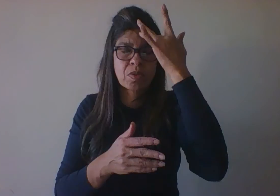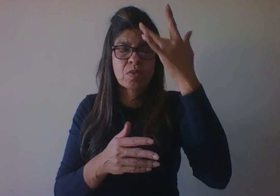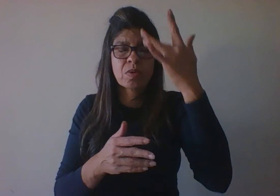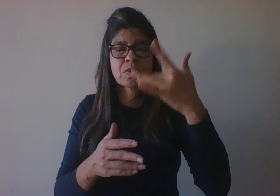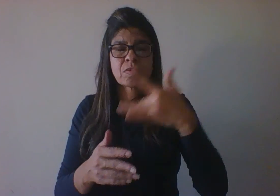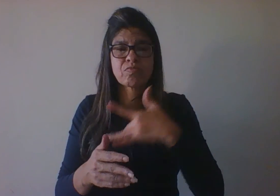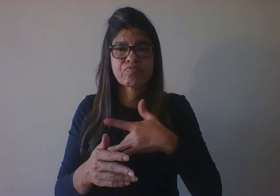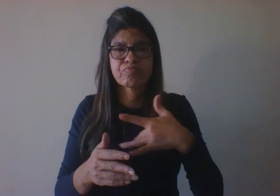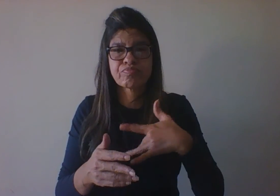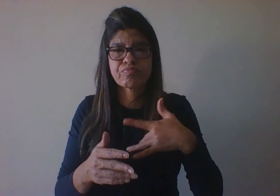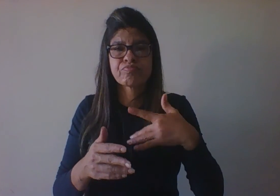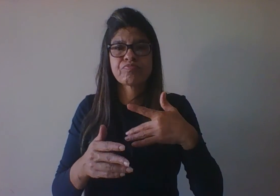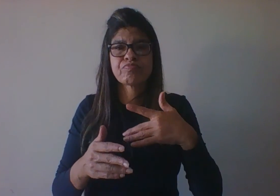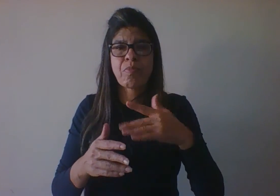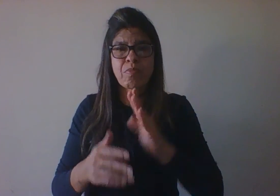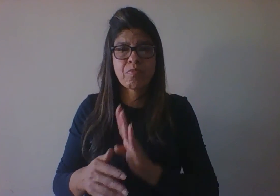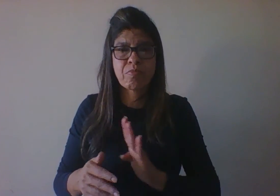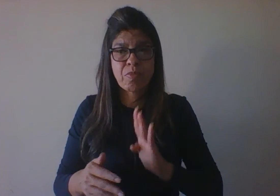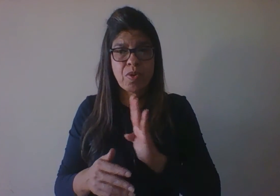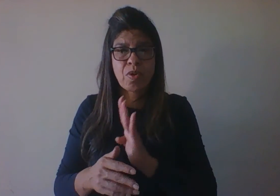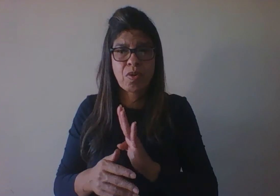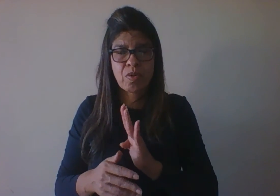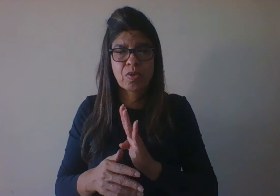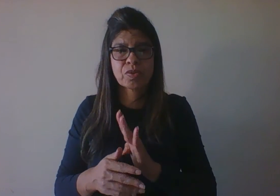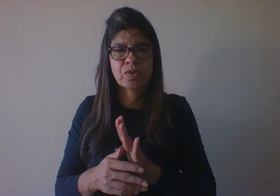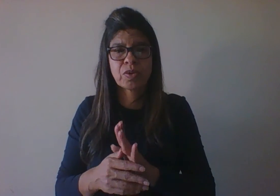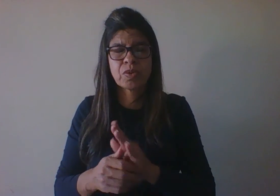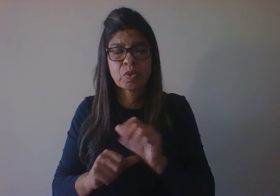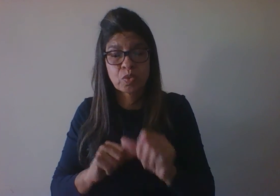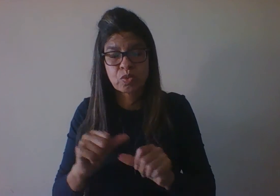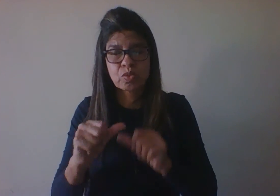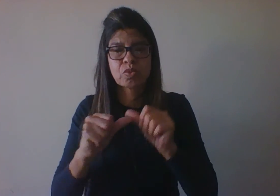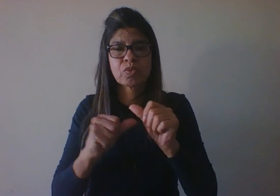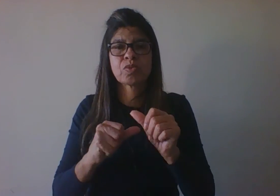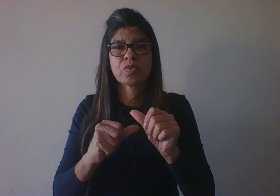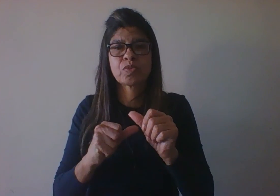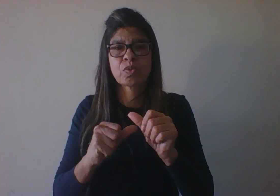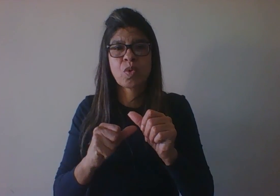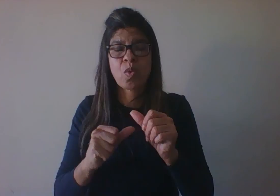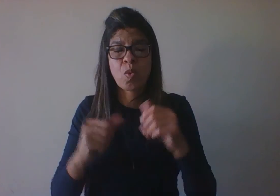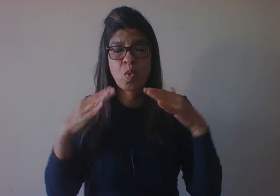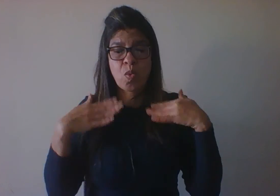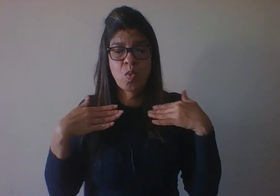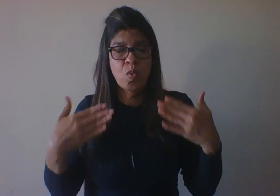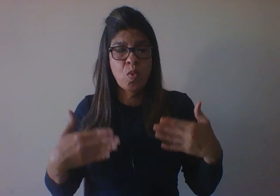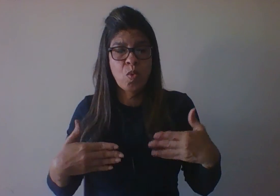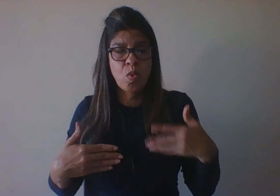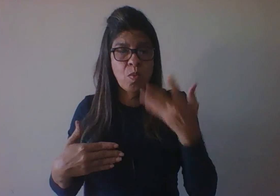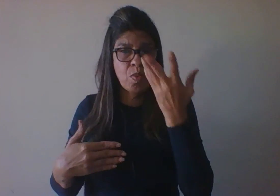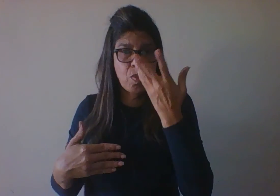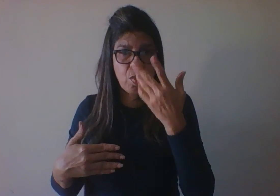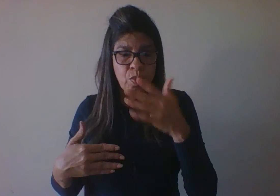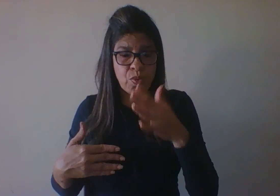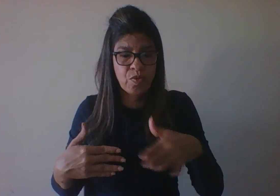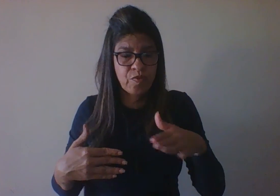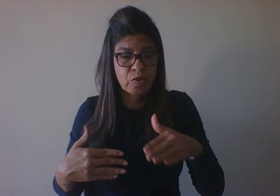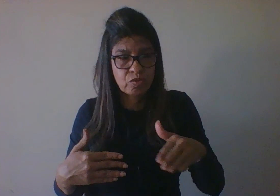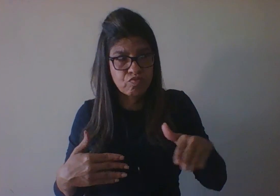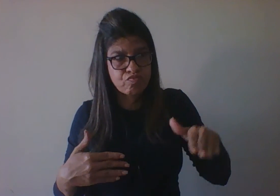corpo infantil em um corpo adulto, ou seja, um corpo que é capaz de gerar uma nova vida. A partir